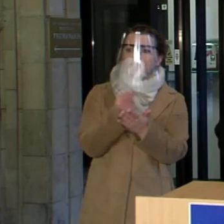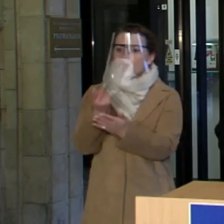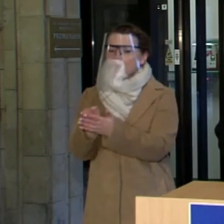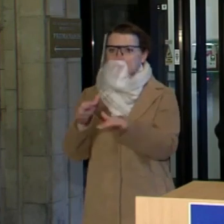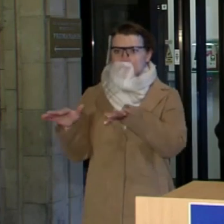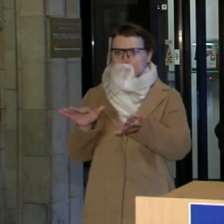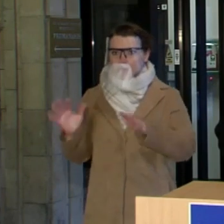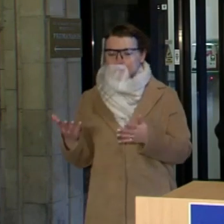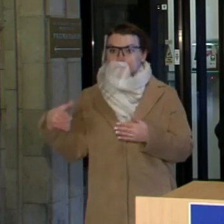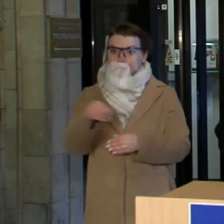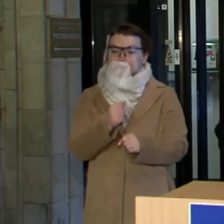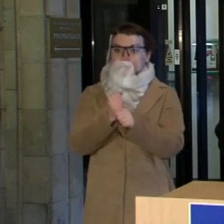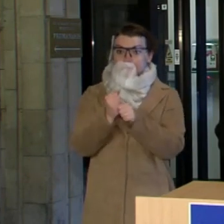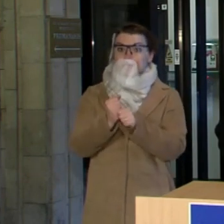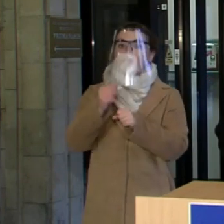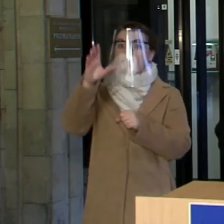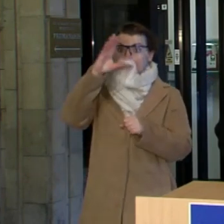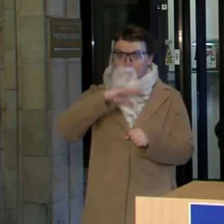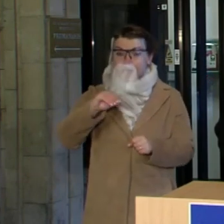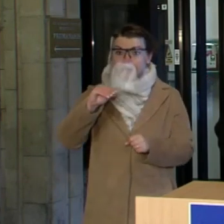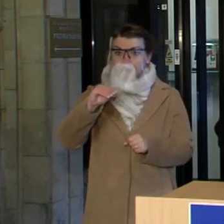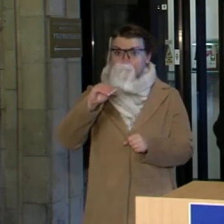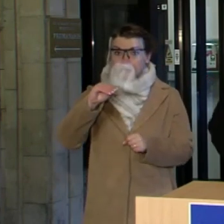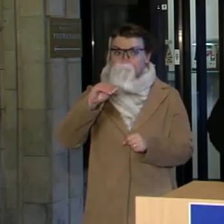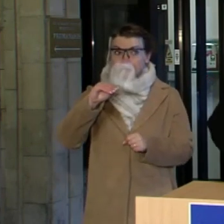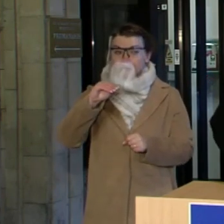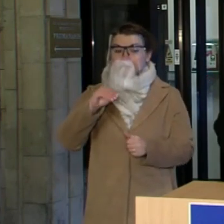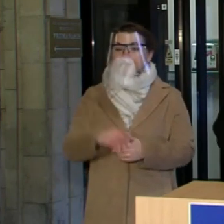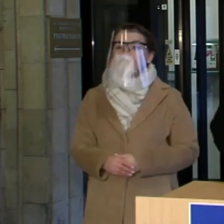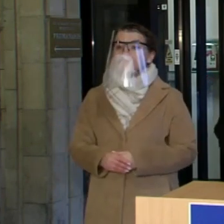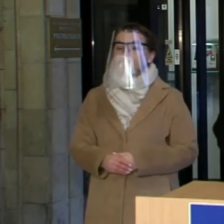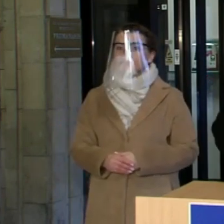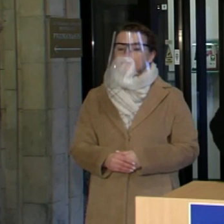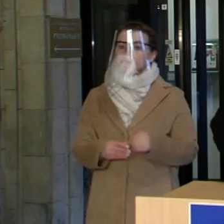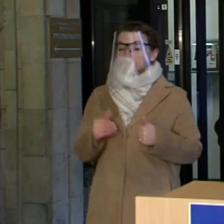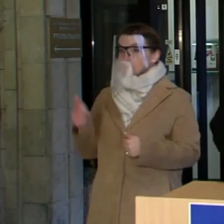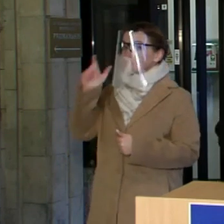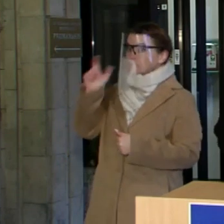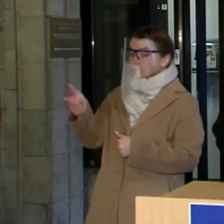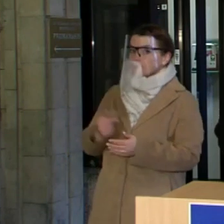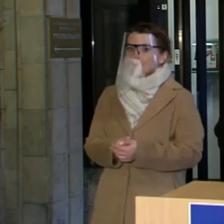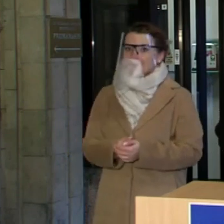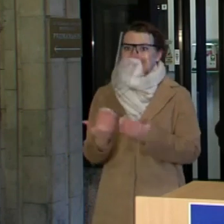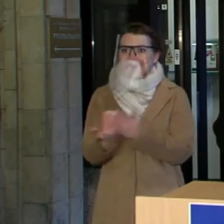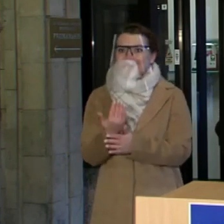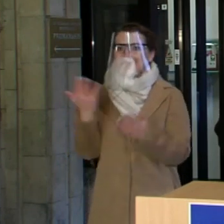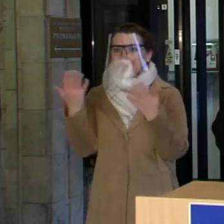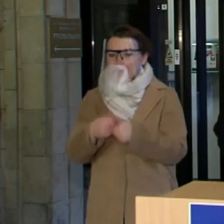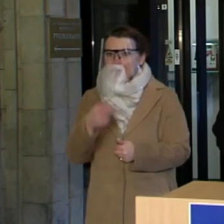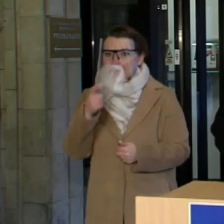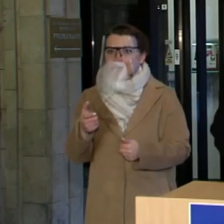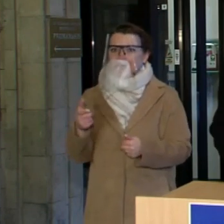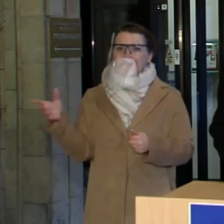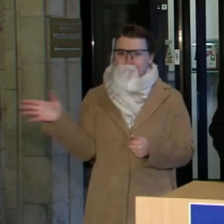viskas buvo padaryta, kas turėjo būti padaryta? Šiandien klausimas, kuris jau provokuoja automatišką atsakymą.